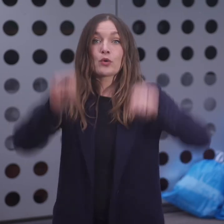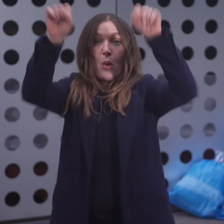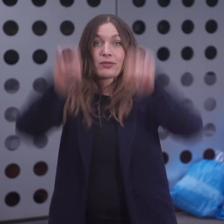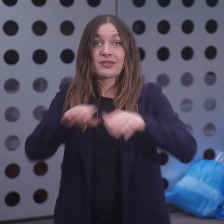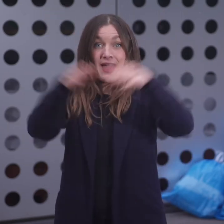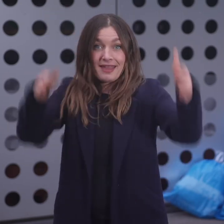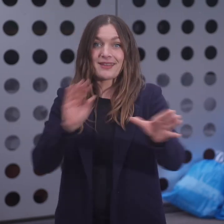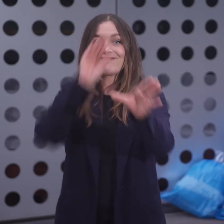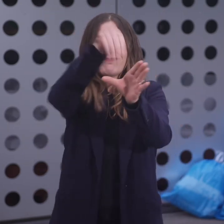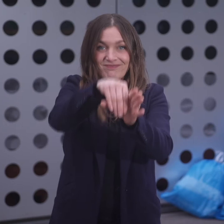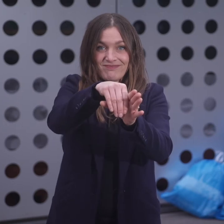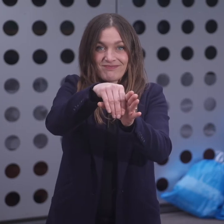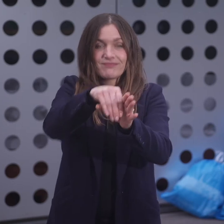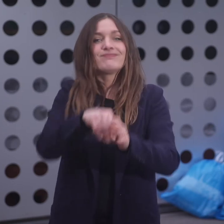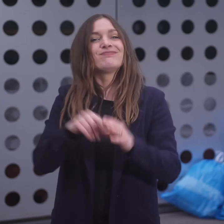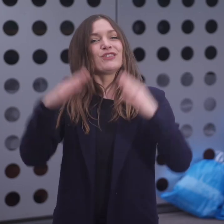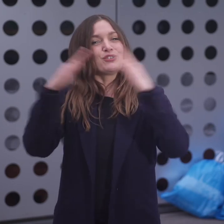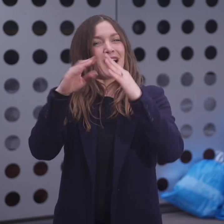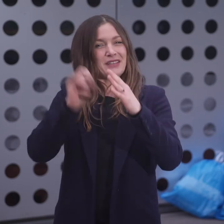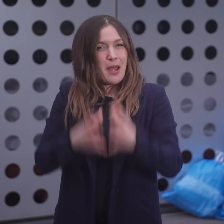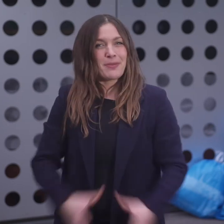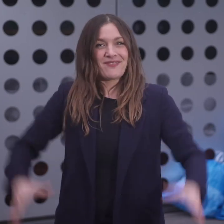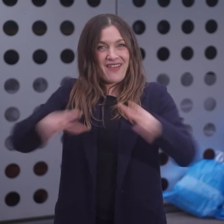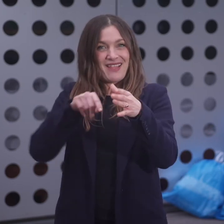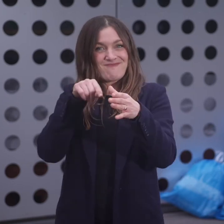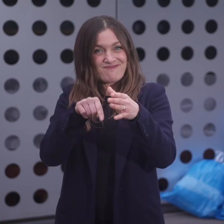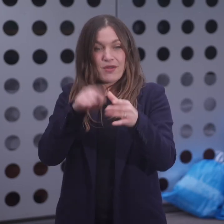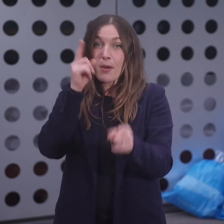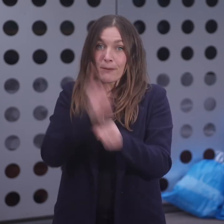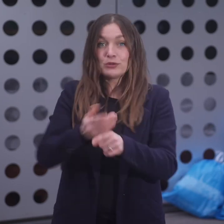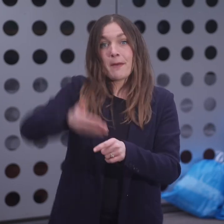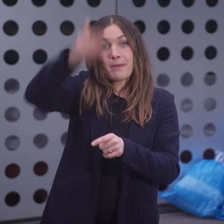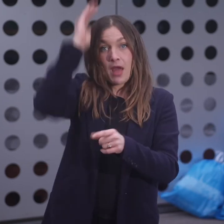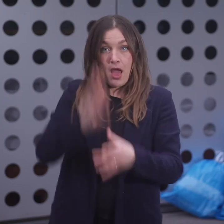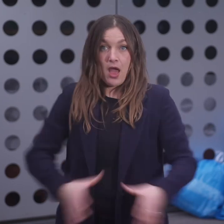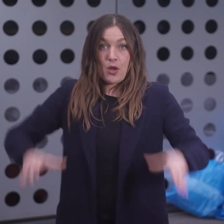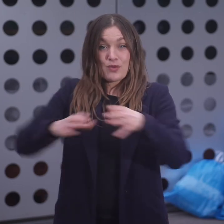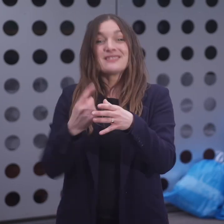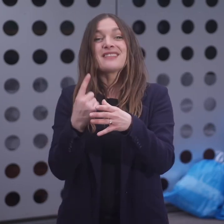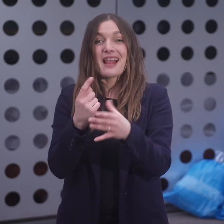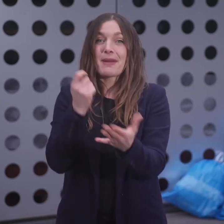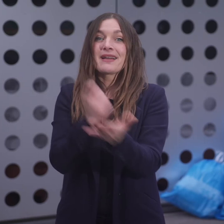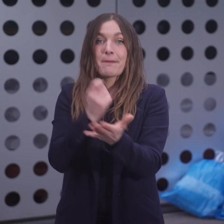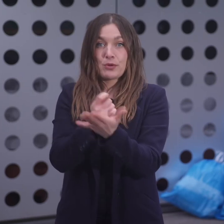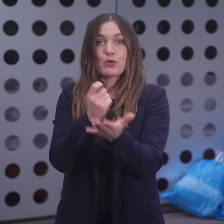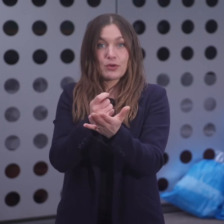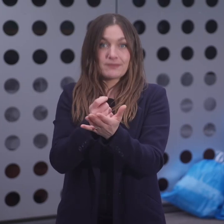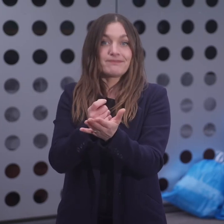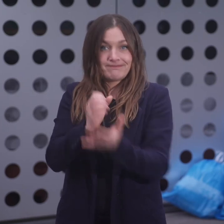bereitstellen. Wo ein Container vorhanden ist, können die Gebührensäcke im Container gesammelt und bereitgestellt werden.